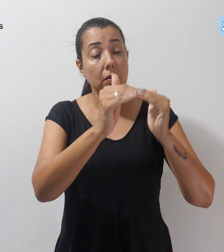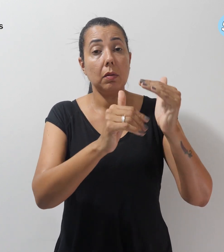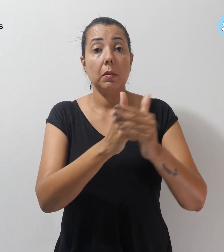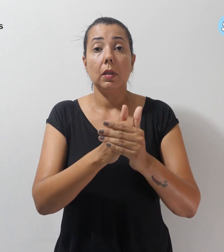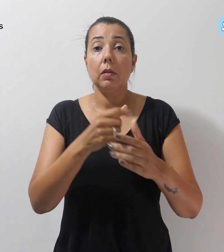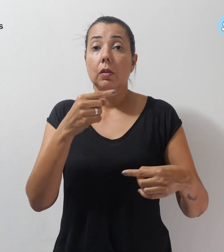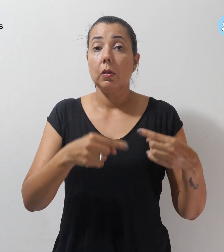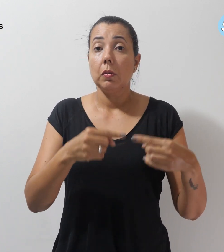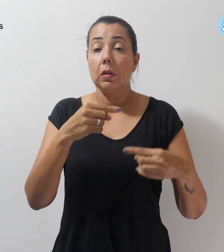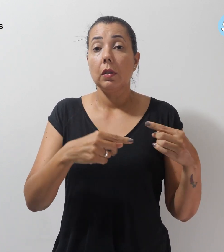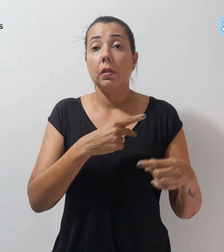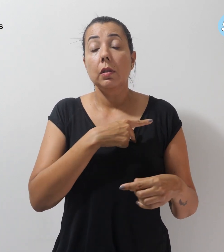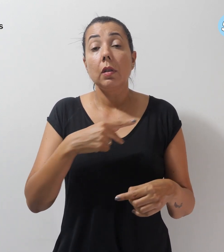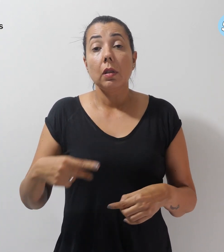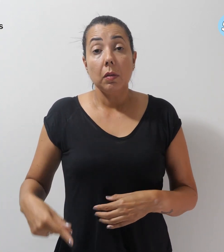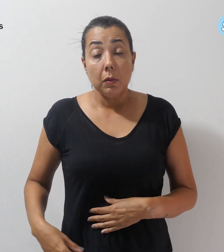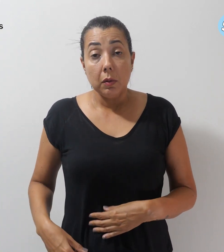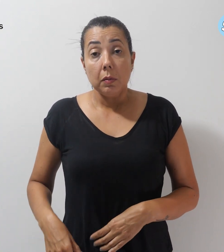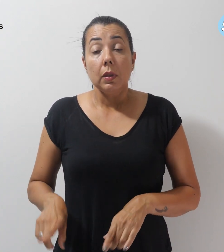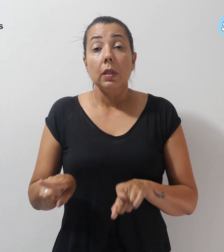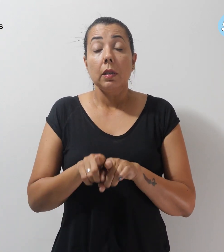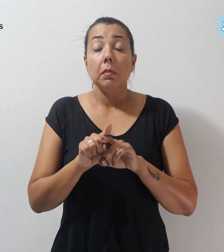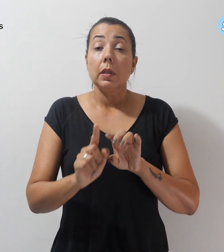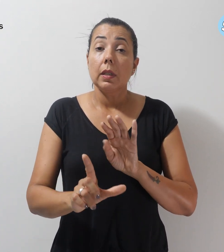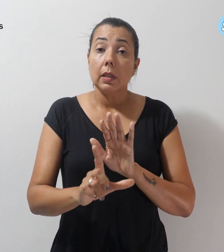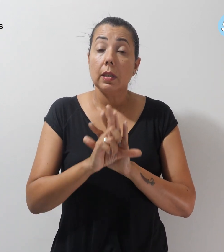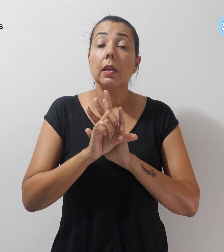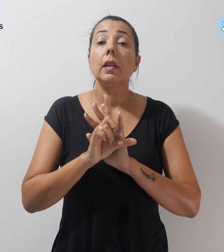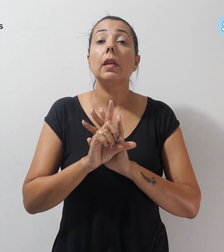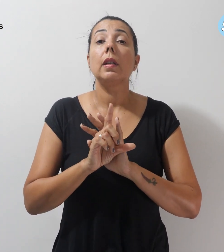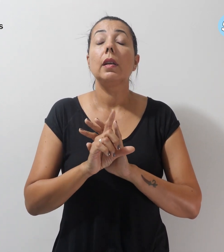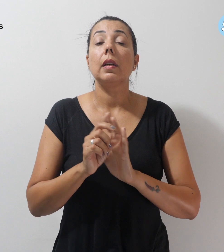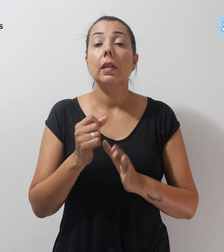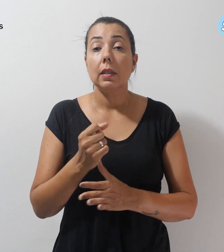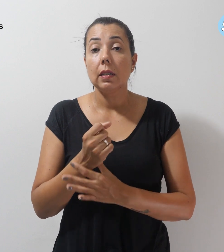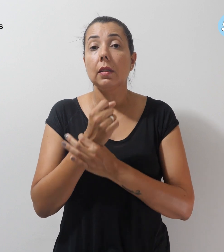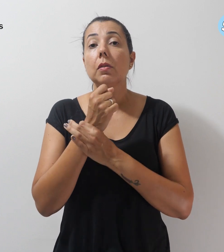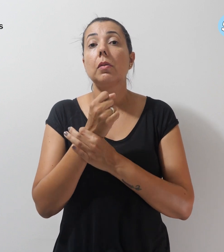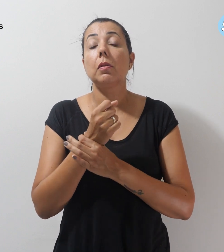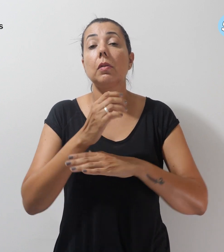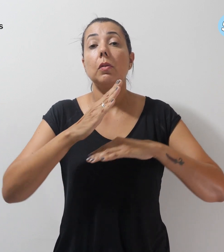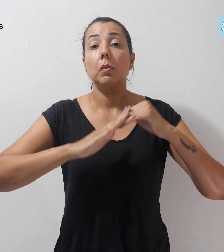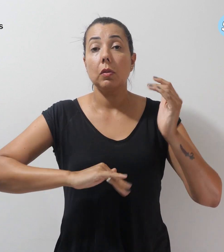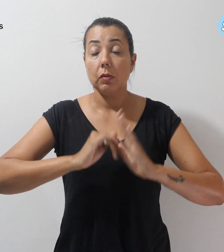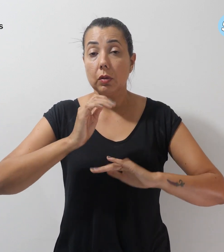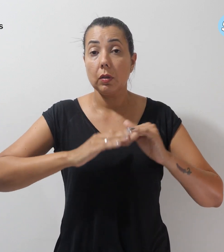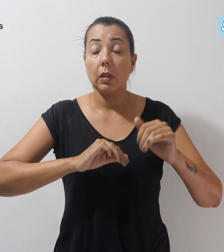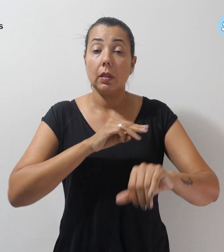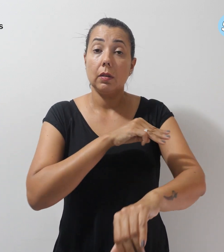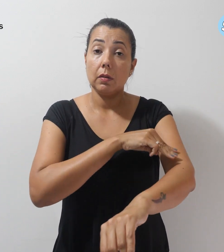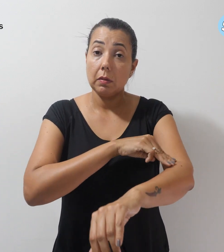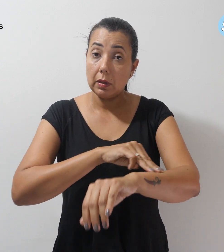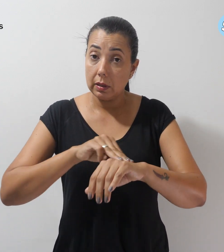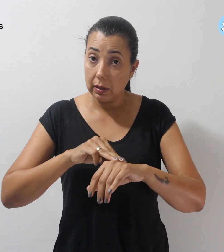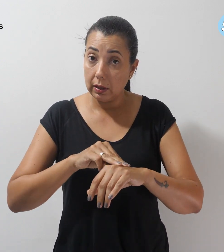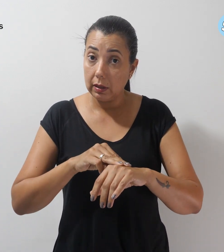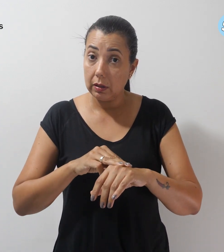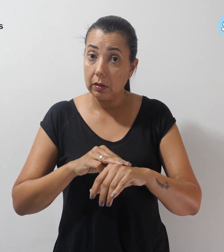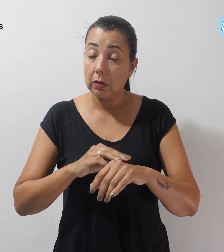políticas públicas e legislação que assegurem aos profissionais do magistério o recebimento